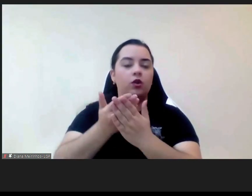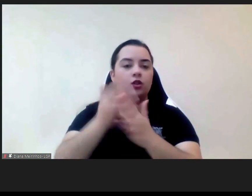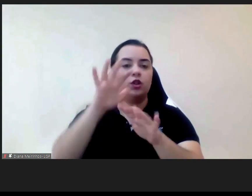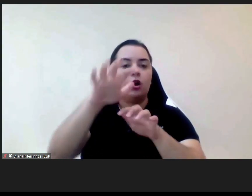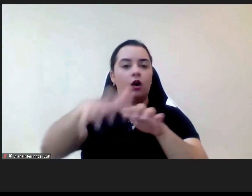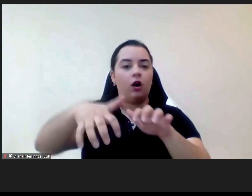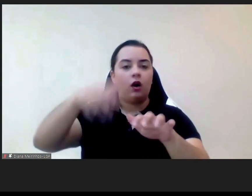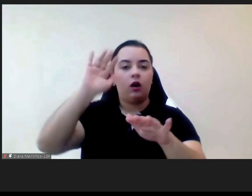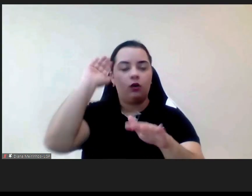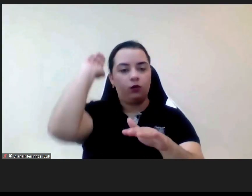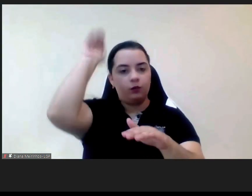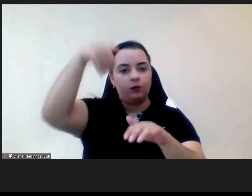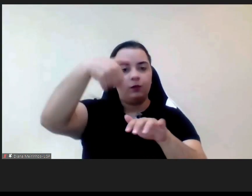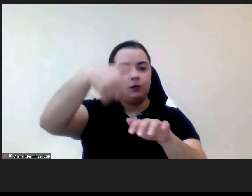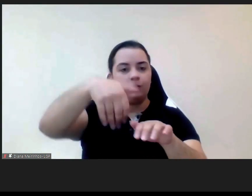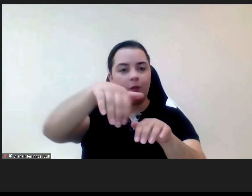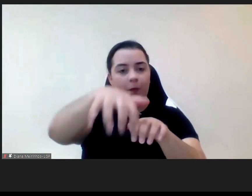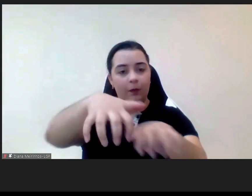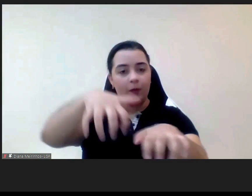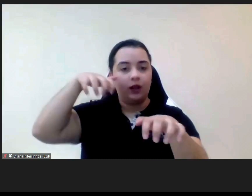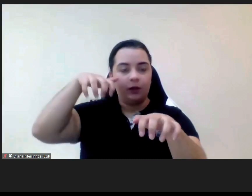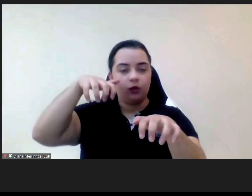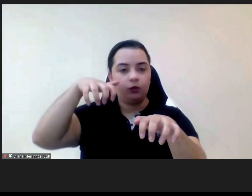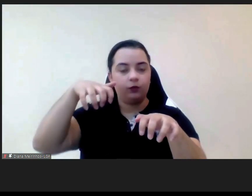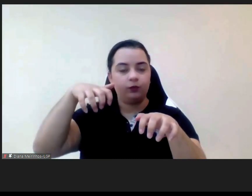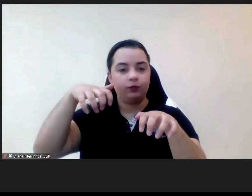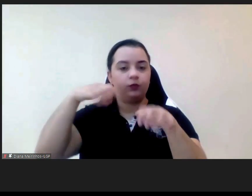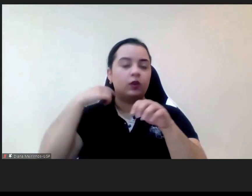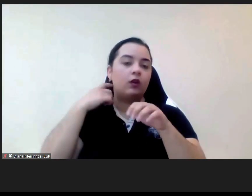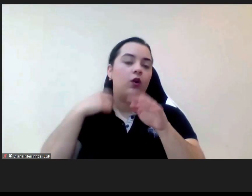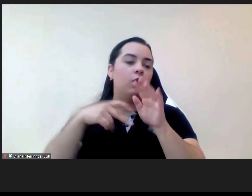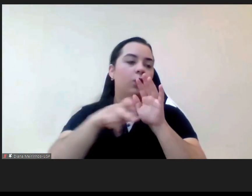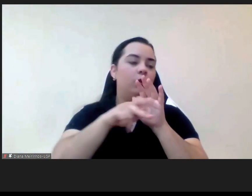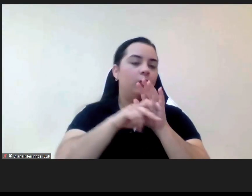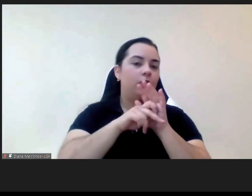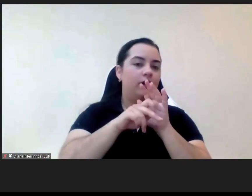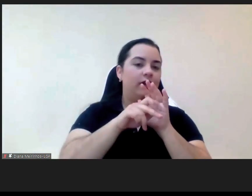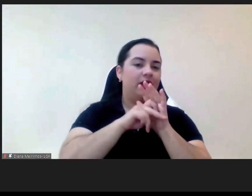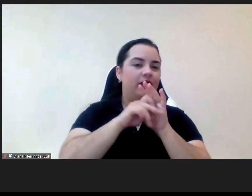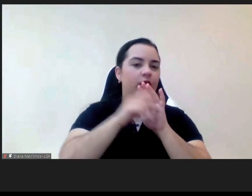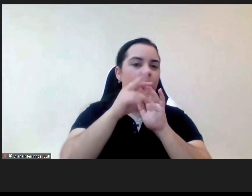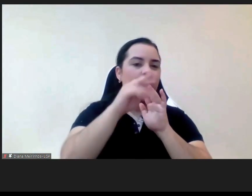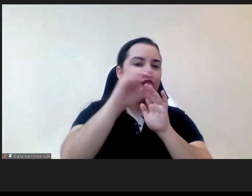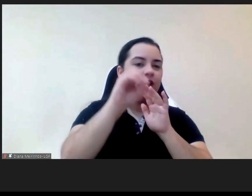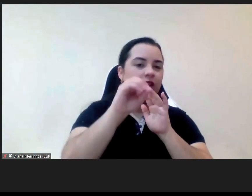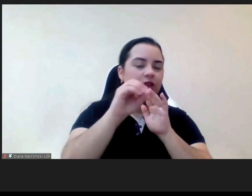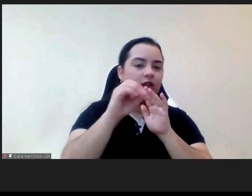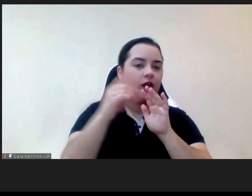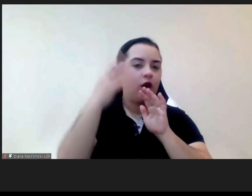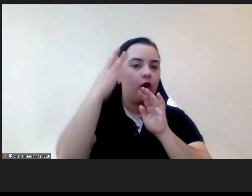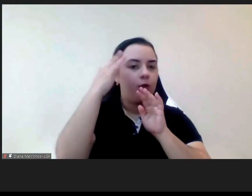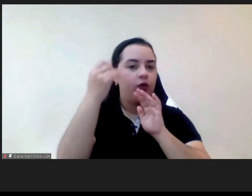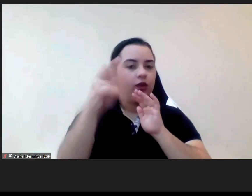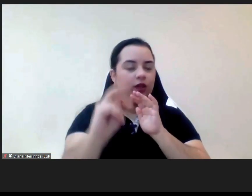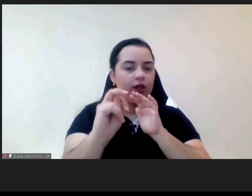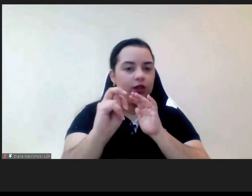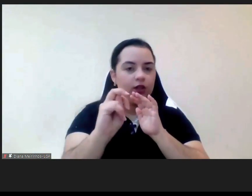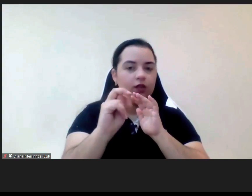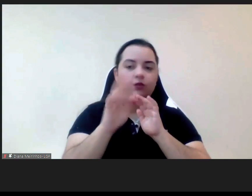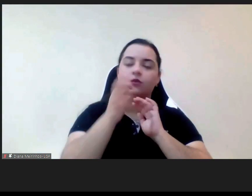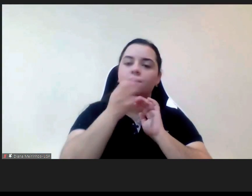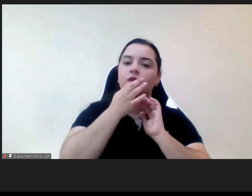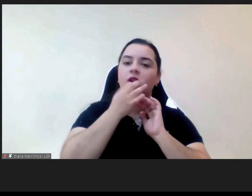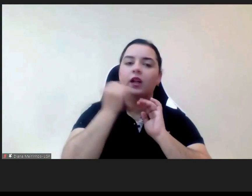número 3 do Código Penal que falava na possibilidade de aplicar a figura do crime